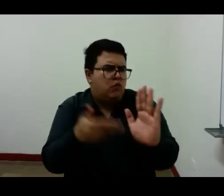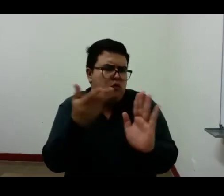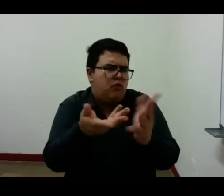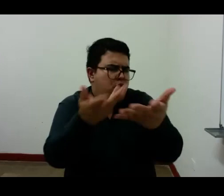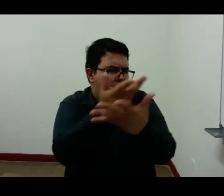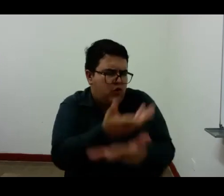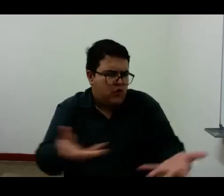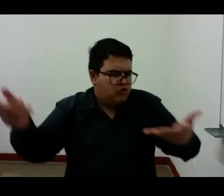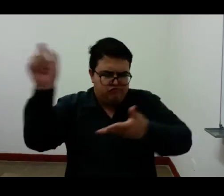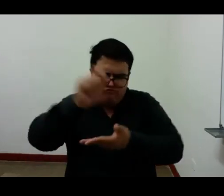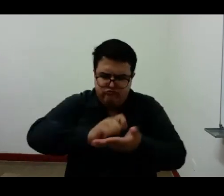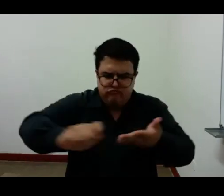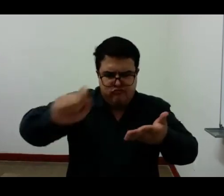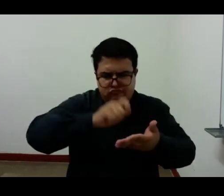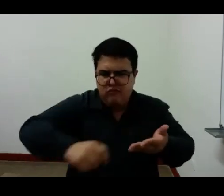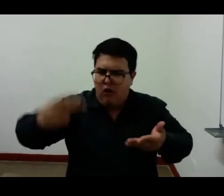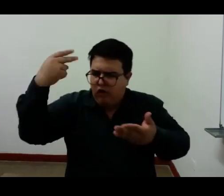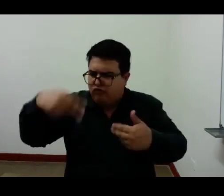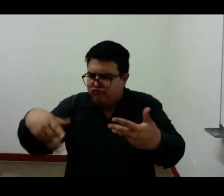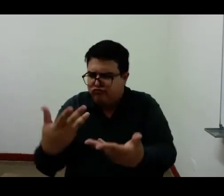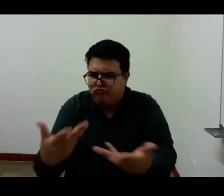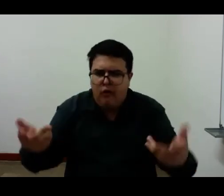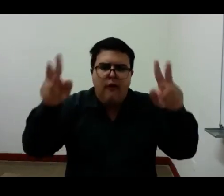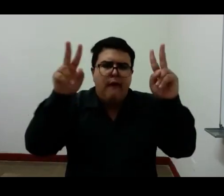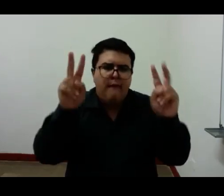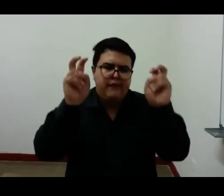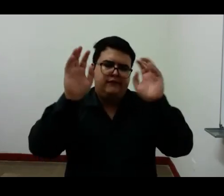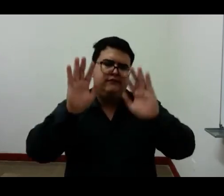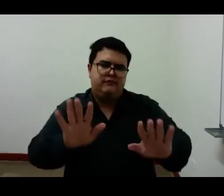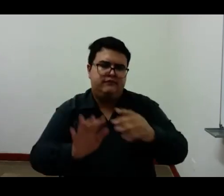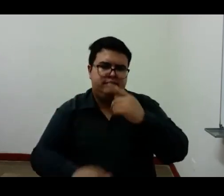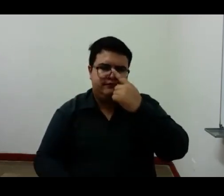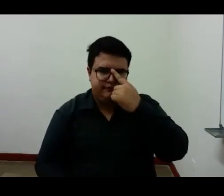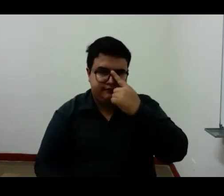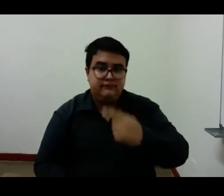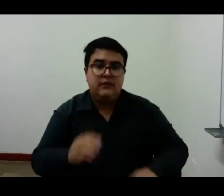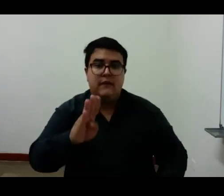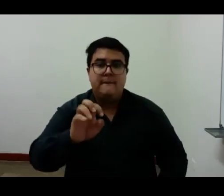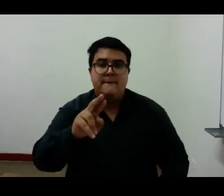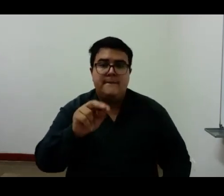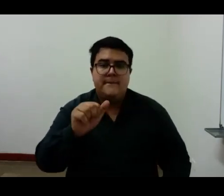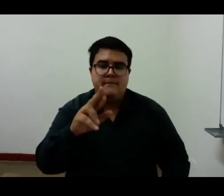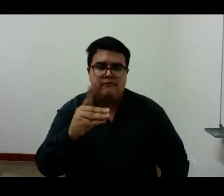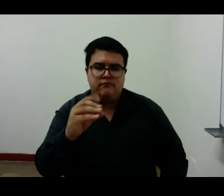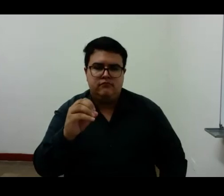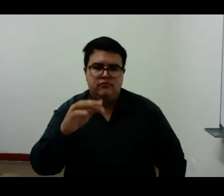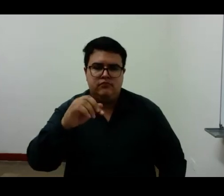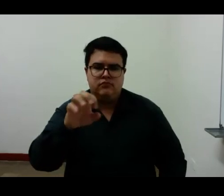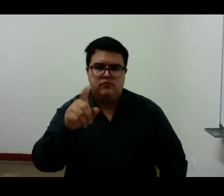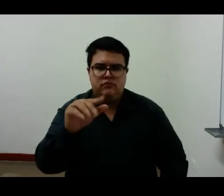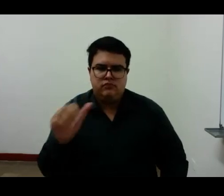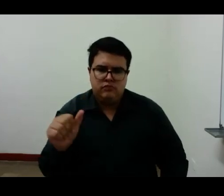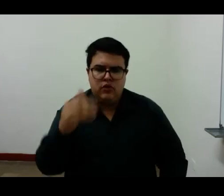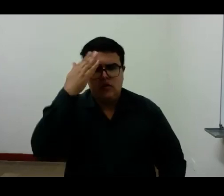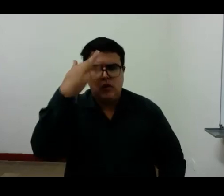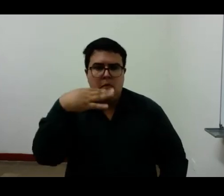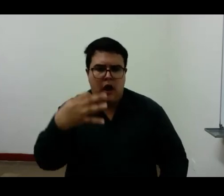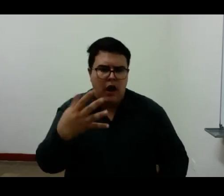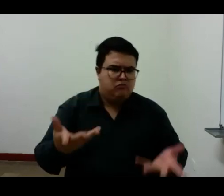historia sin vida cierro comillas verdad no usuario es indiferente a lo divino